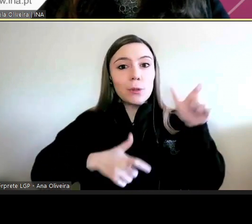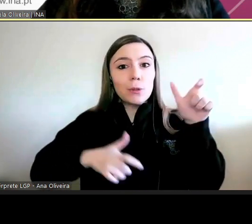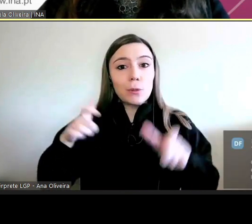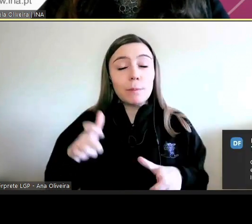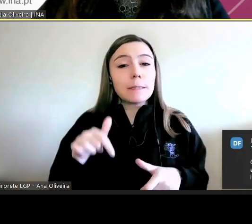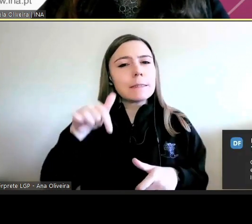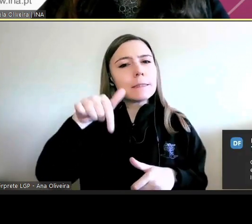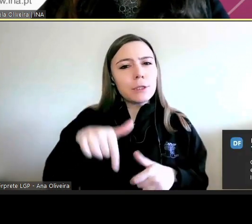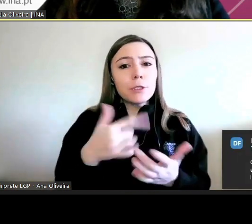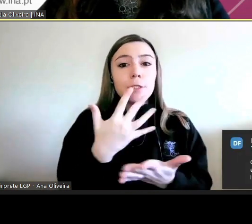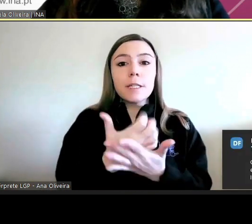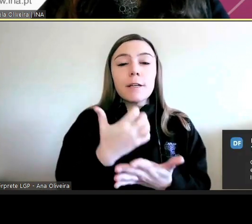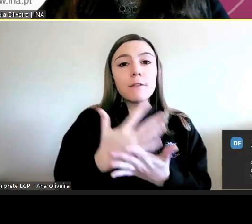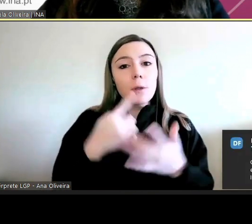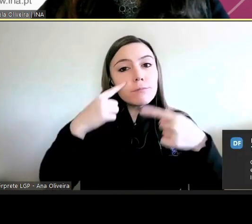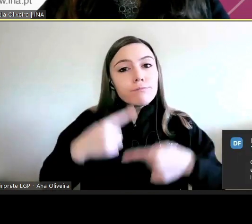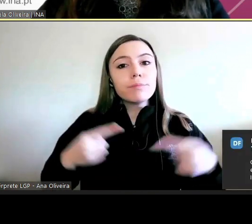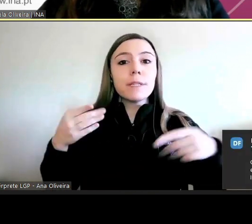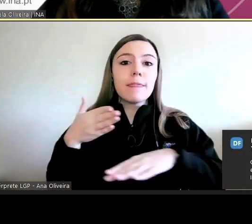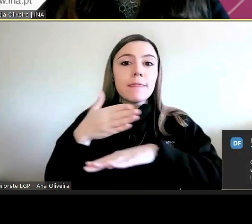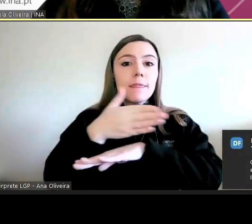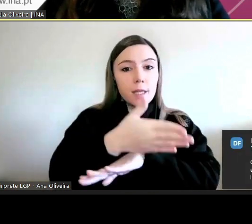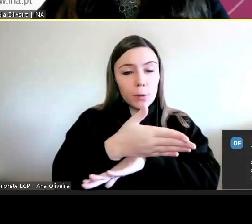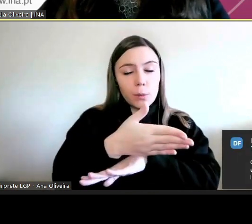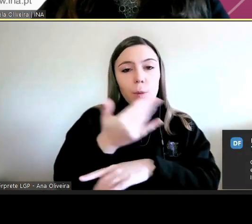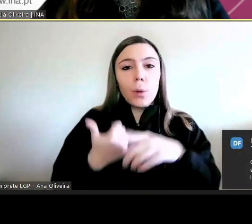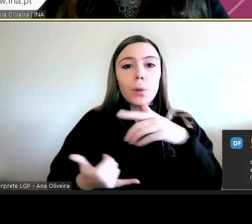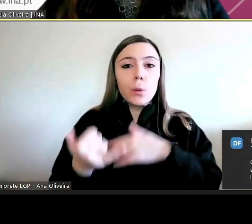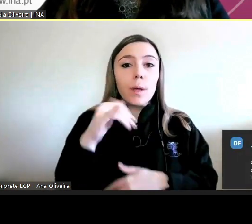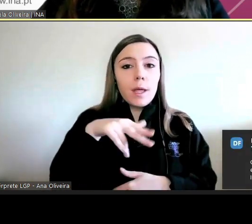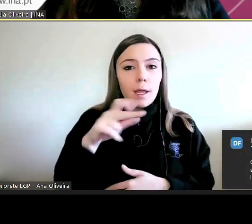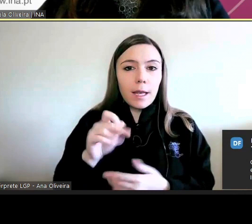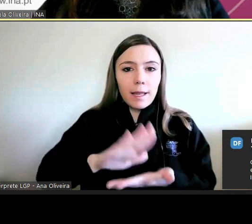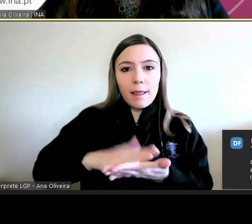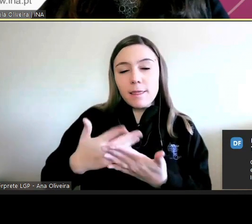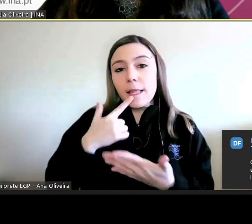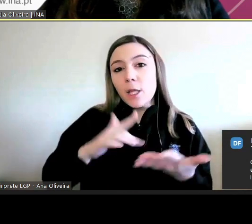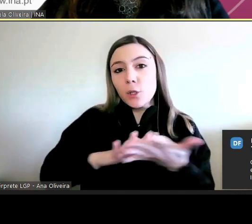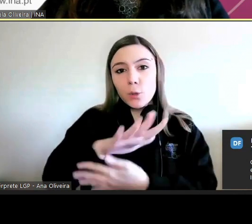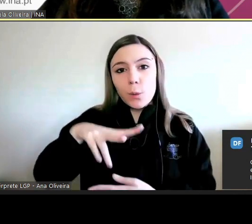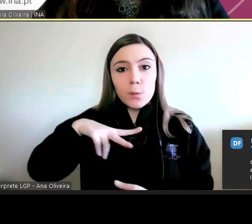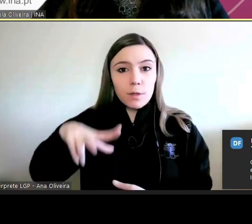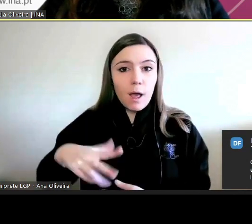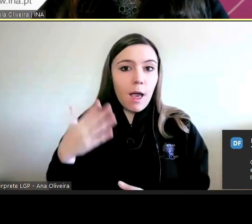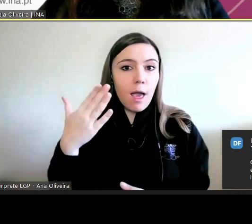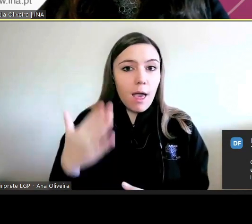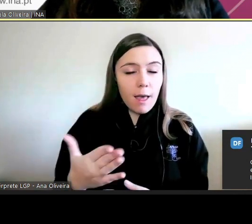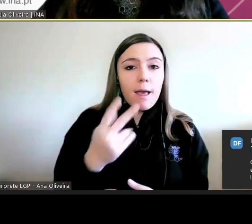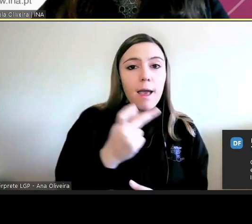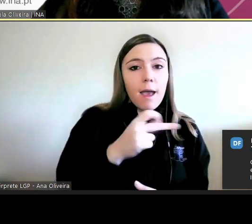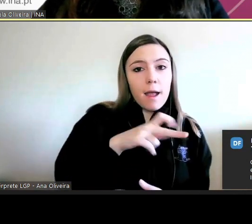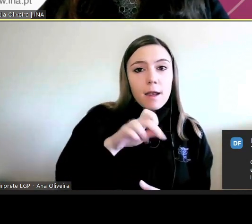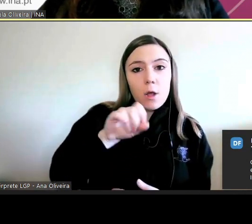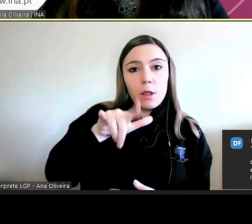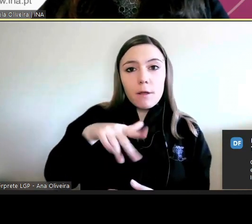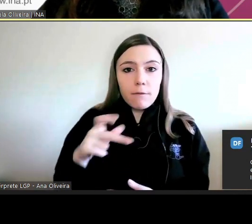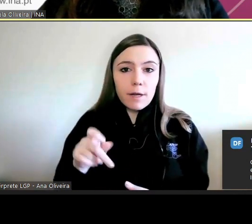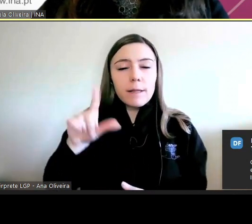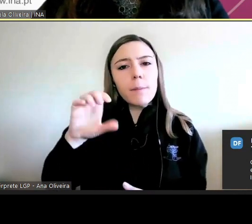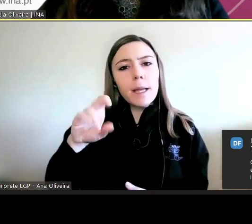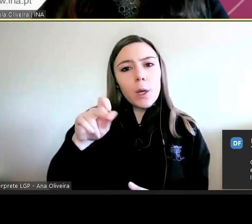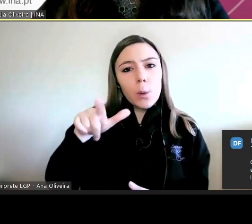gravada e transmitida em direto no canal de YouTube do INA e tem interpretação para a Língua Gestual Portuguesa por Ana Oliveira e Carolina